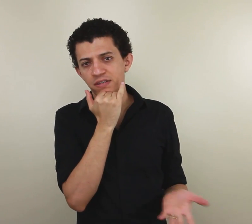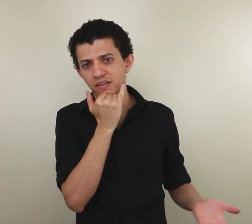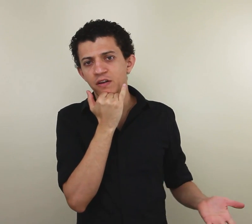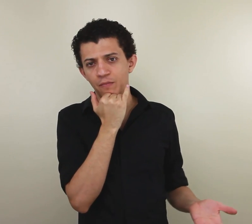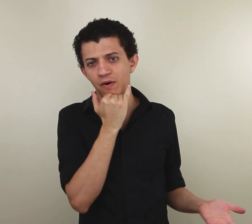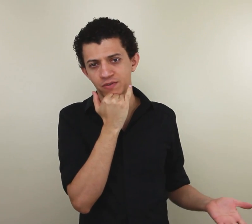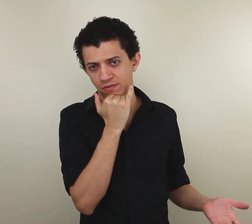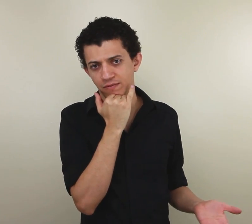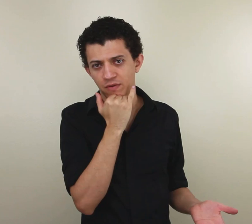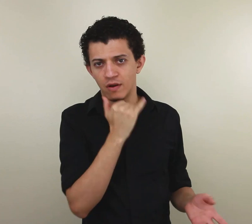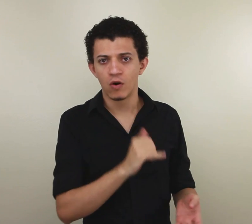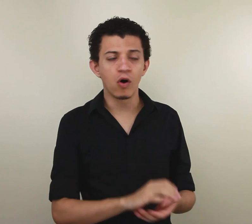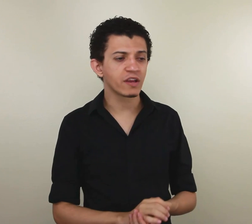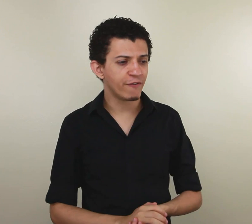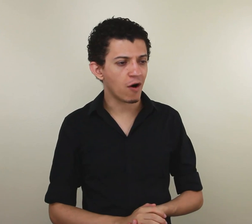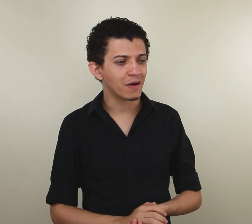está dizendo não posso. Outra forma.